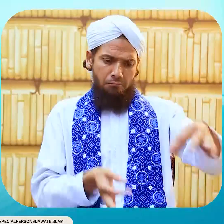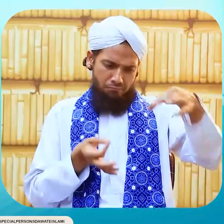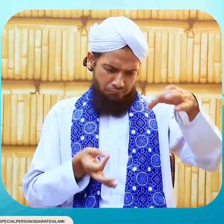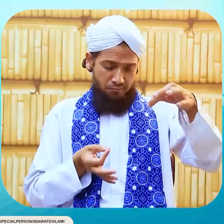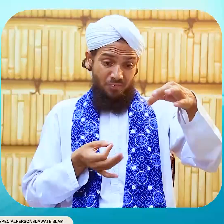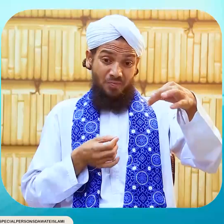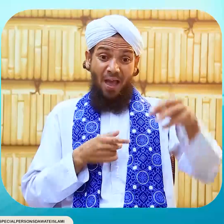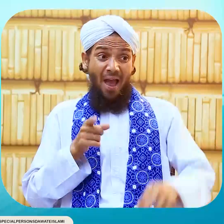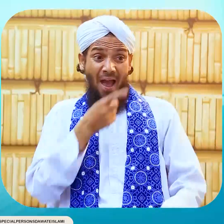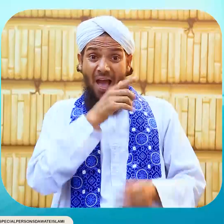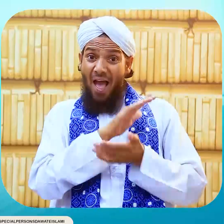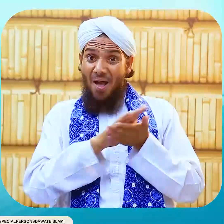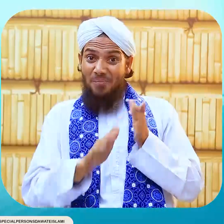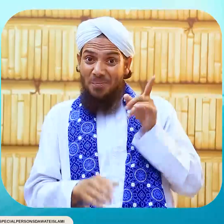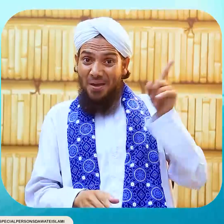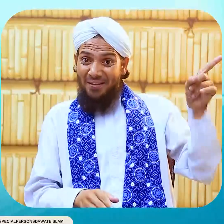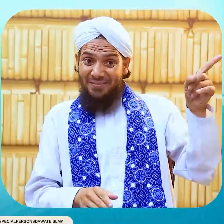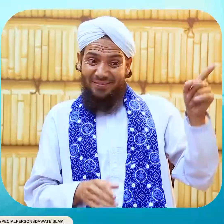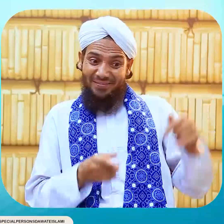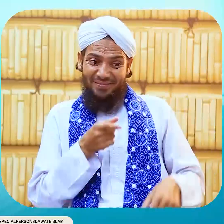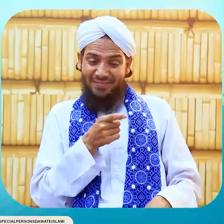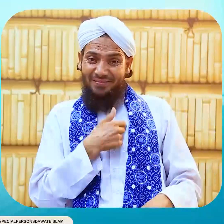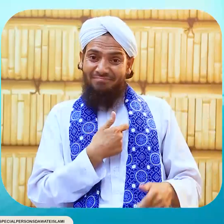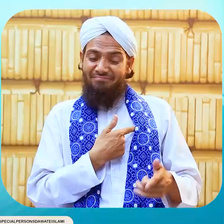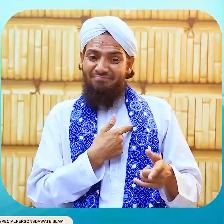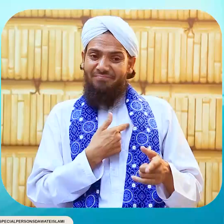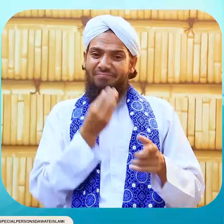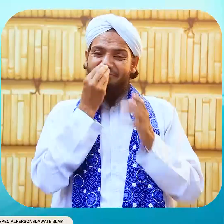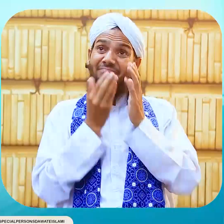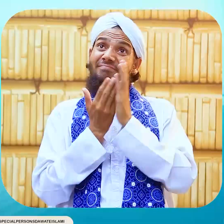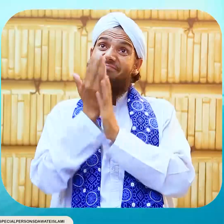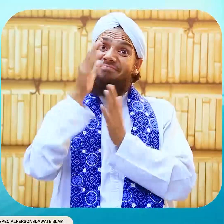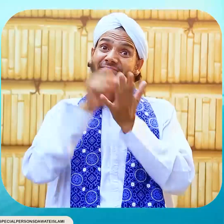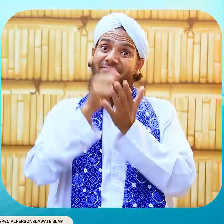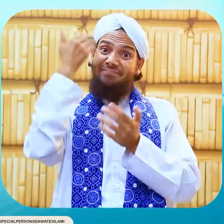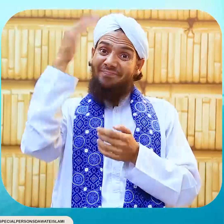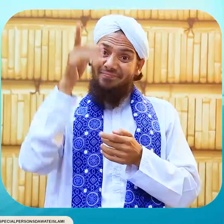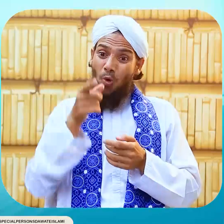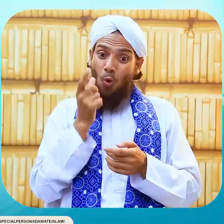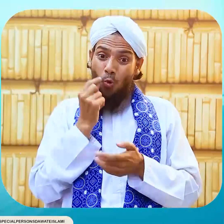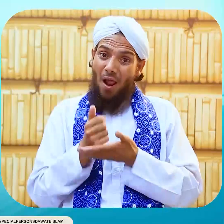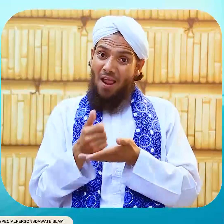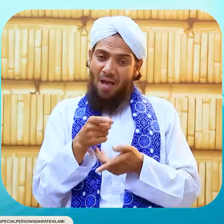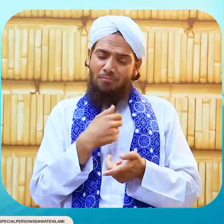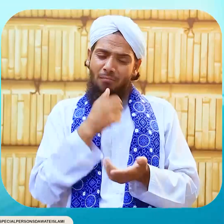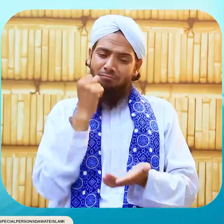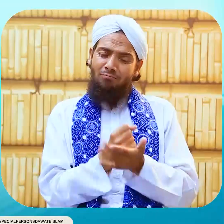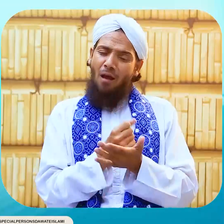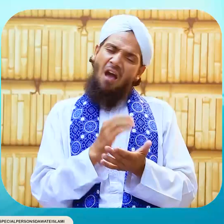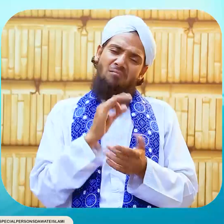عجمی کے لیے اس مکان سے براعت نامہ ہے جو انہوں نے فلا شخص کے لیے خریدا تھا اللہ عزیز نے اس شخص کو وہ